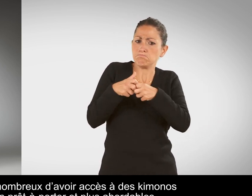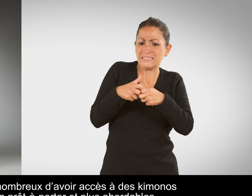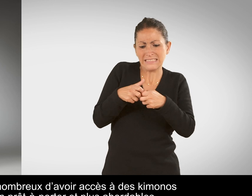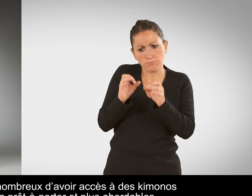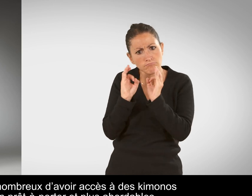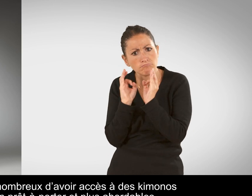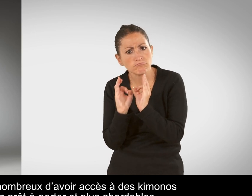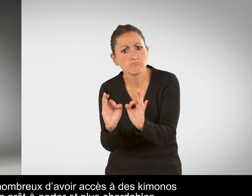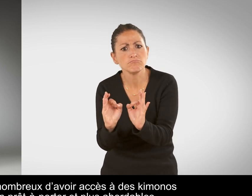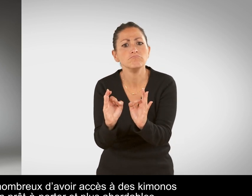et plus abordable